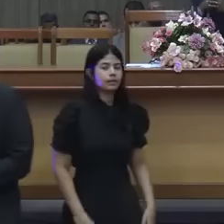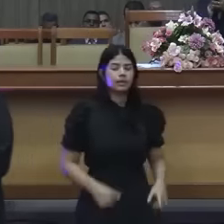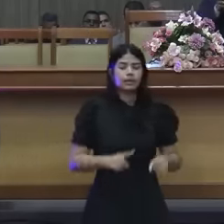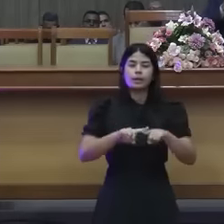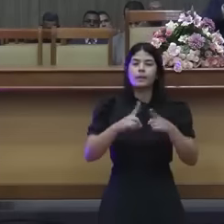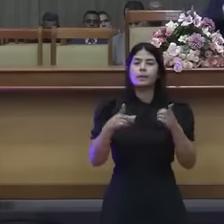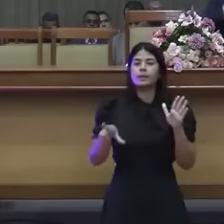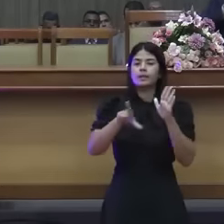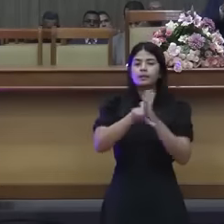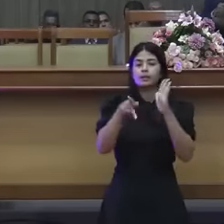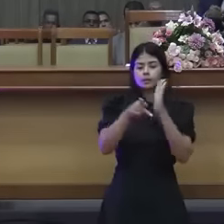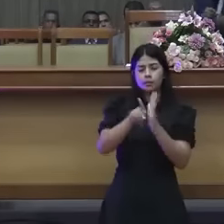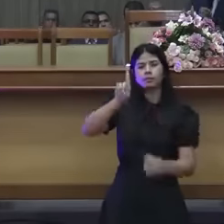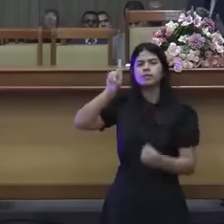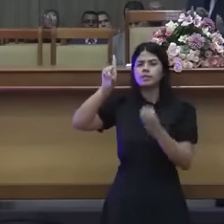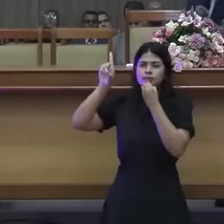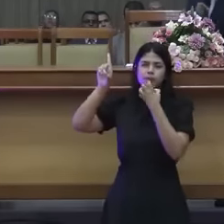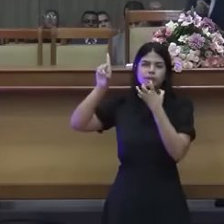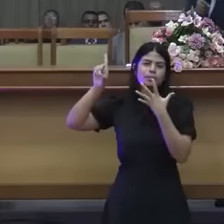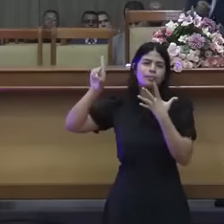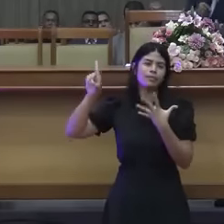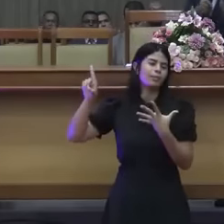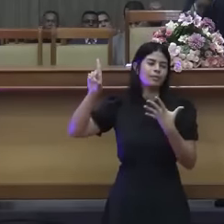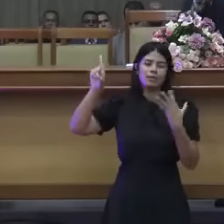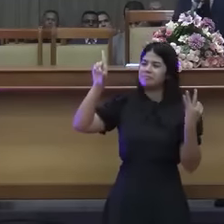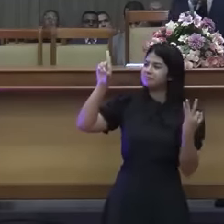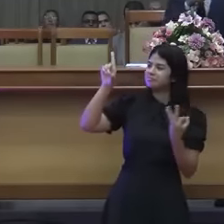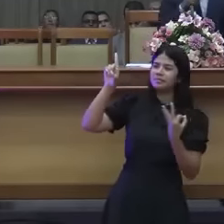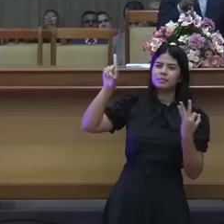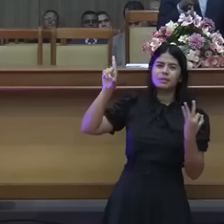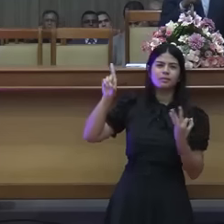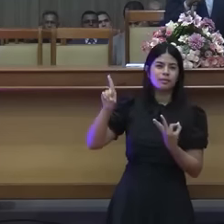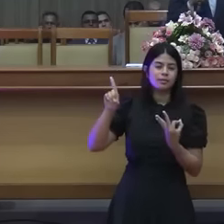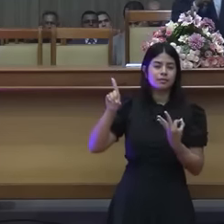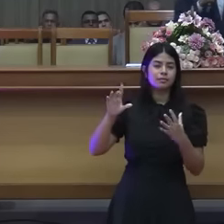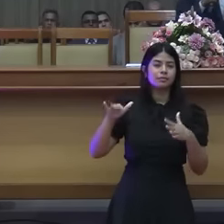boa. A lei de Deus é perfeita.